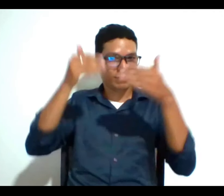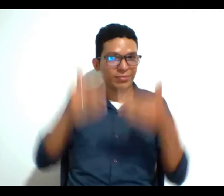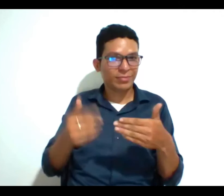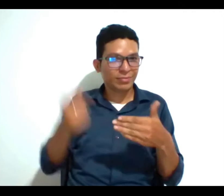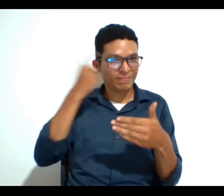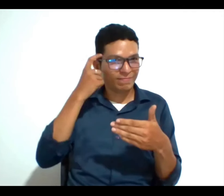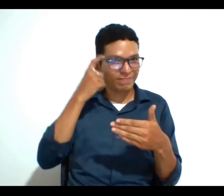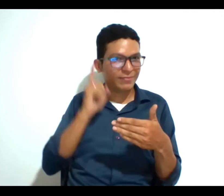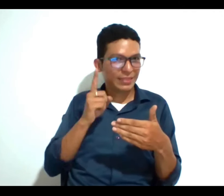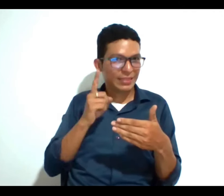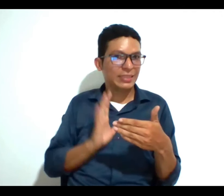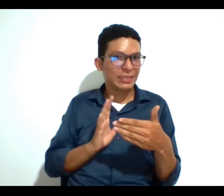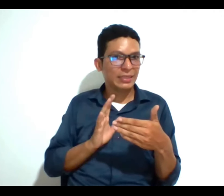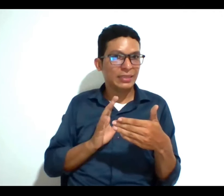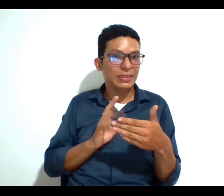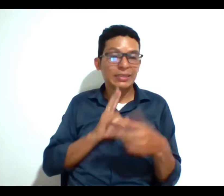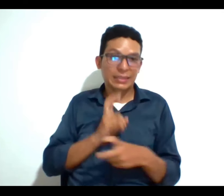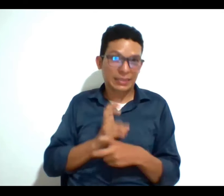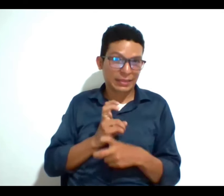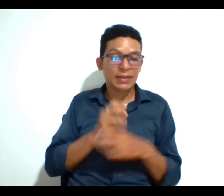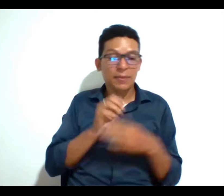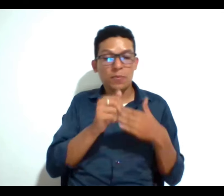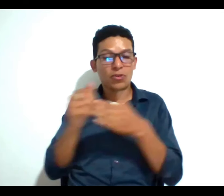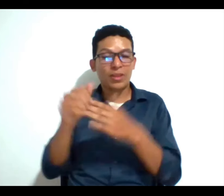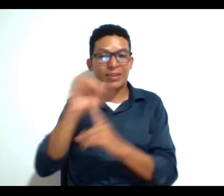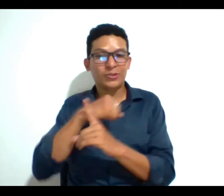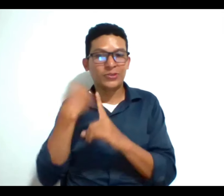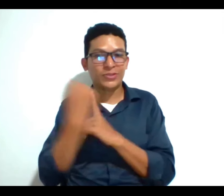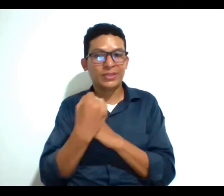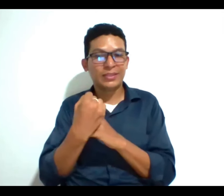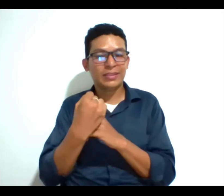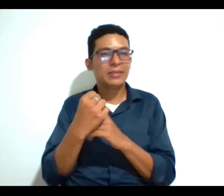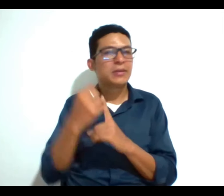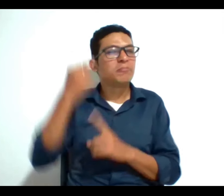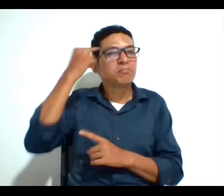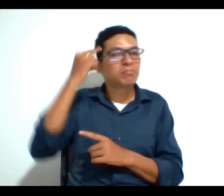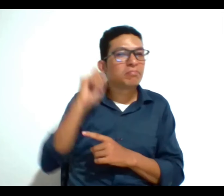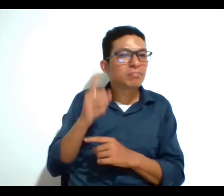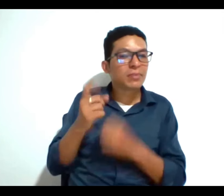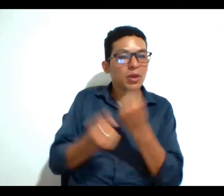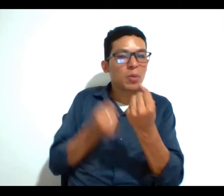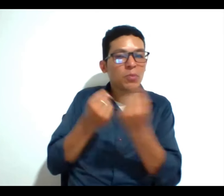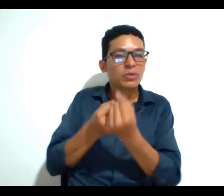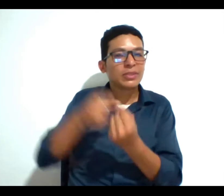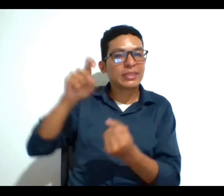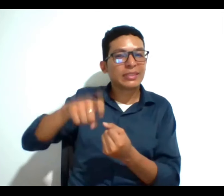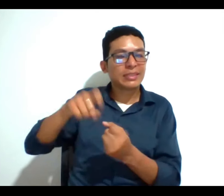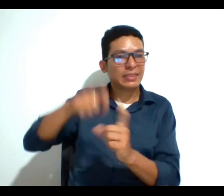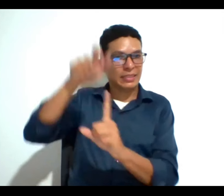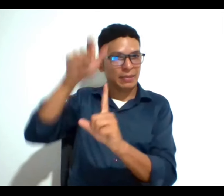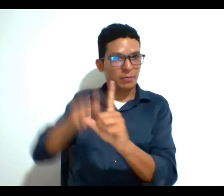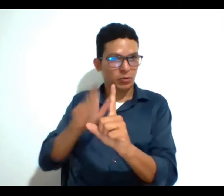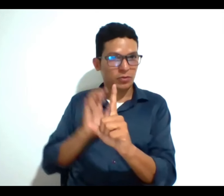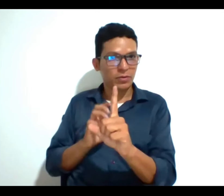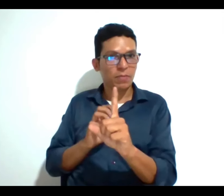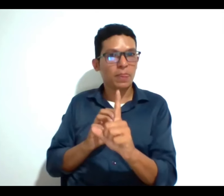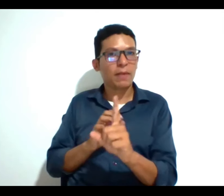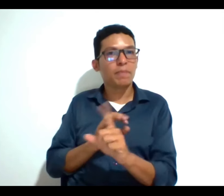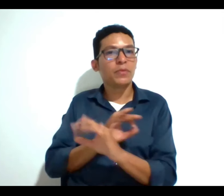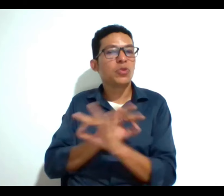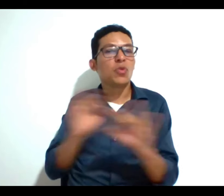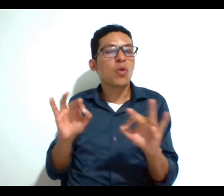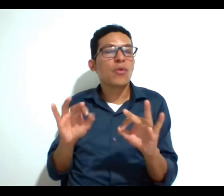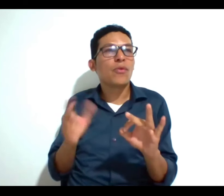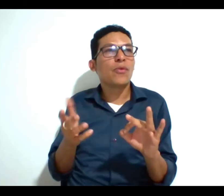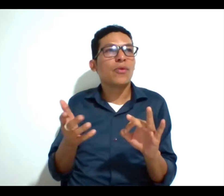y ese también es el reto del modelo social pensar en términos de qué apoyos requiere la persona ¿cierto? y no cuál es